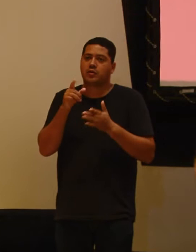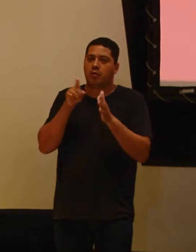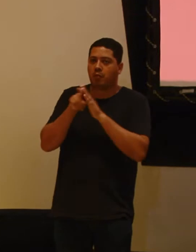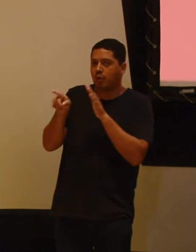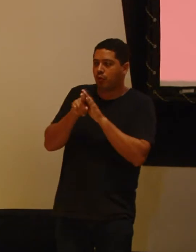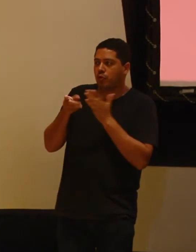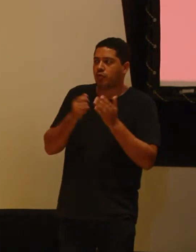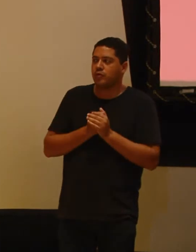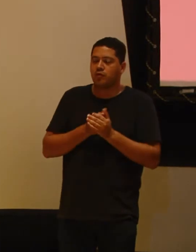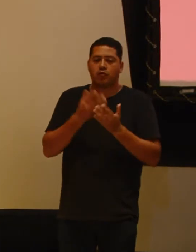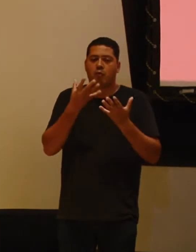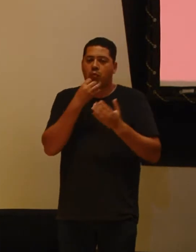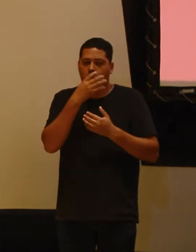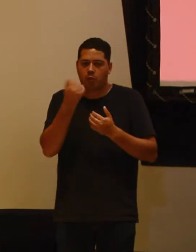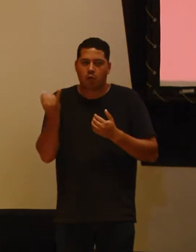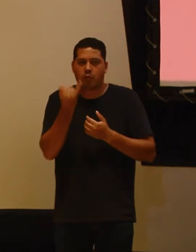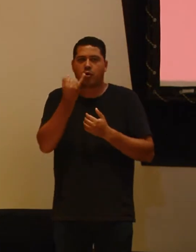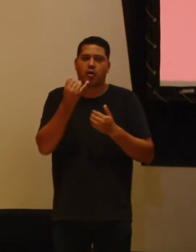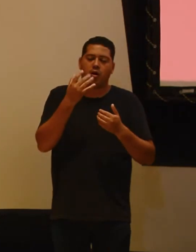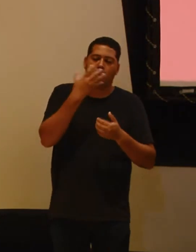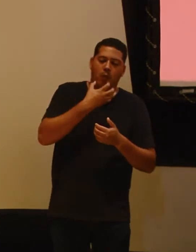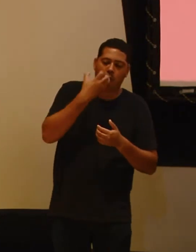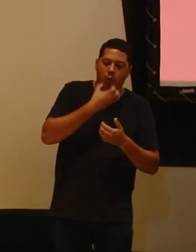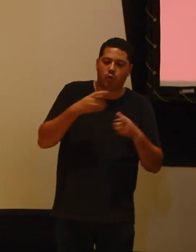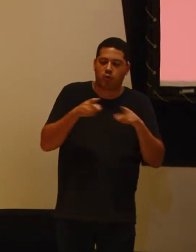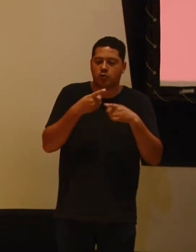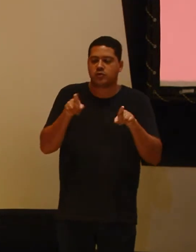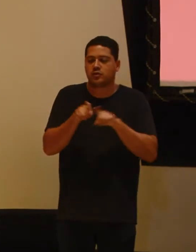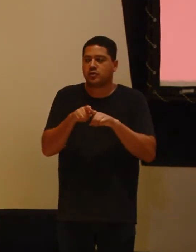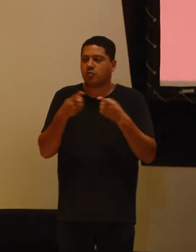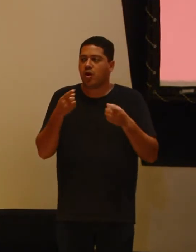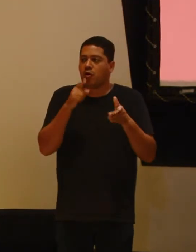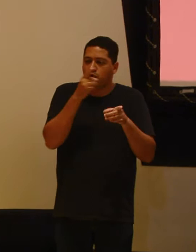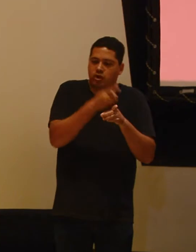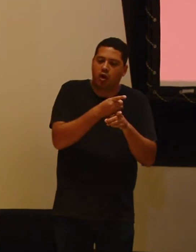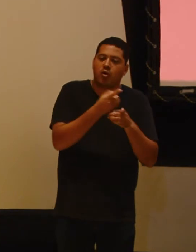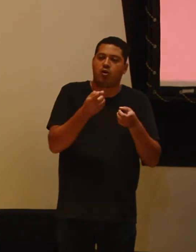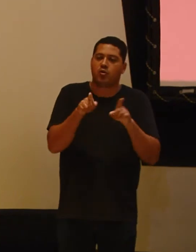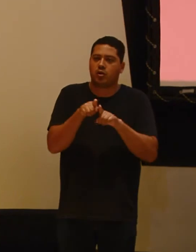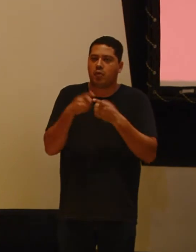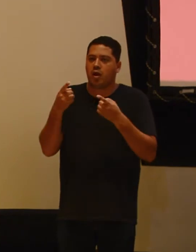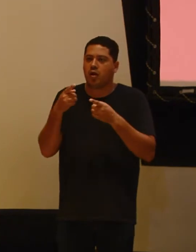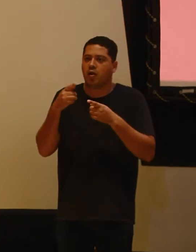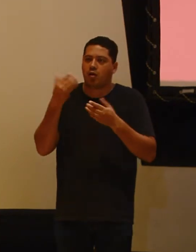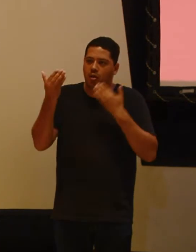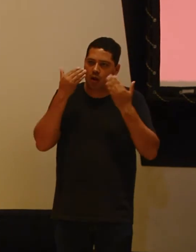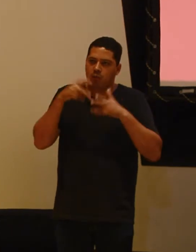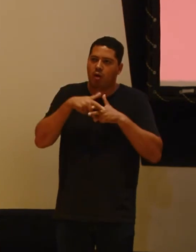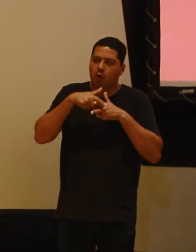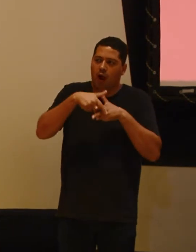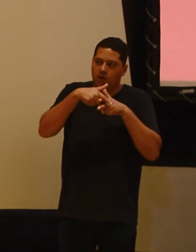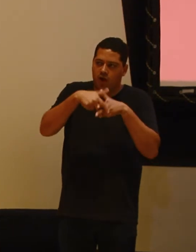tanto da parte da música, do diagnóstico, da ecoterapia, e de conhecer um pouquinho sobre o trabalho que elas estão fazendo com esses pacientes